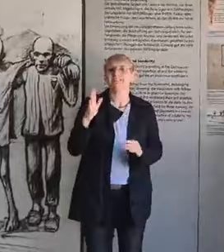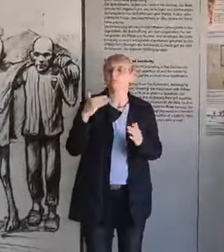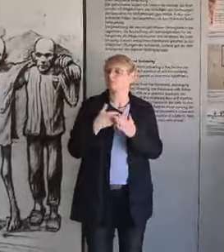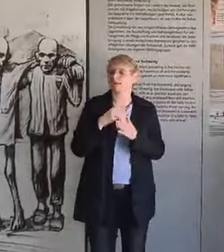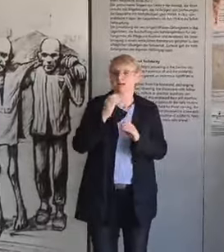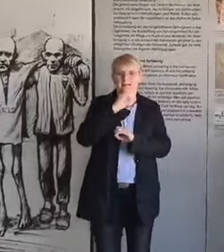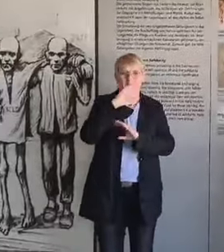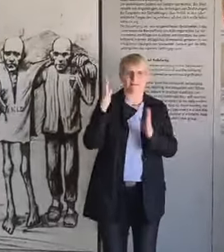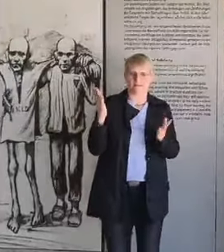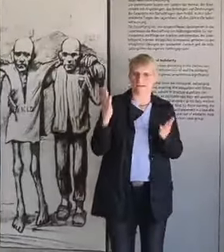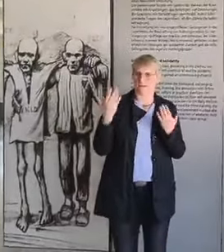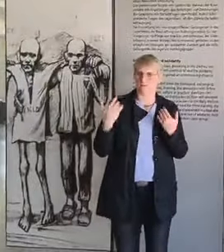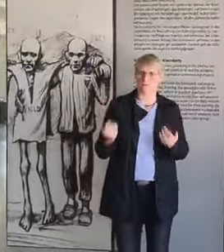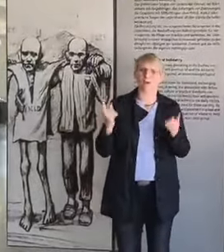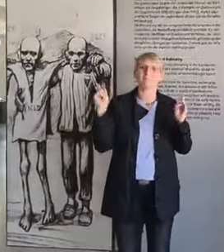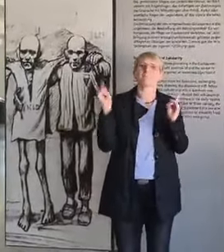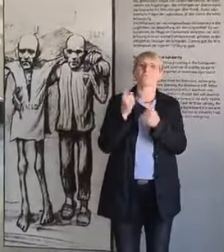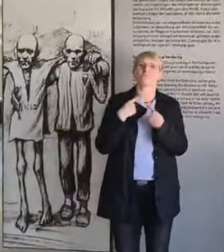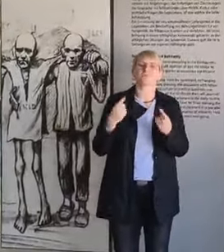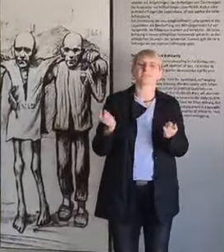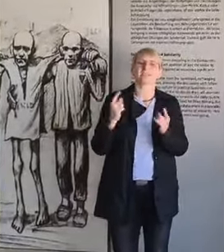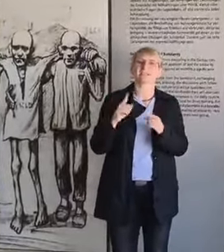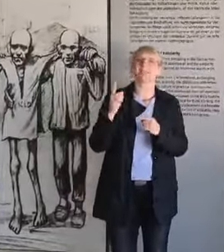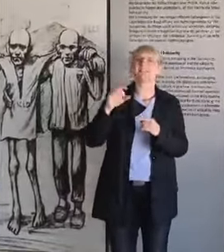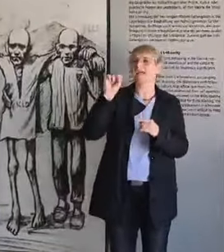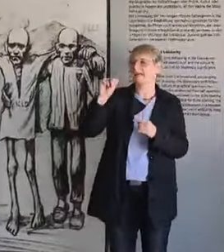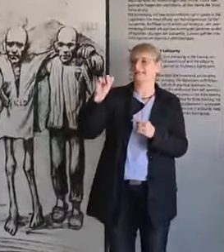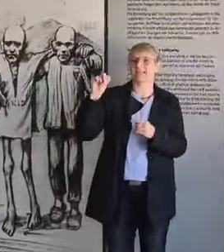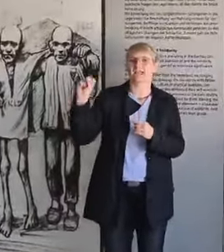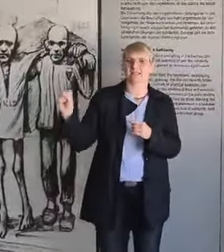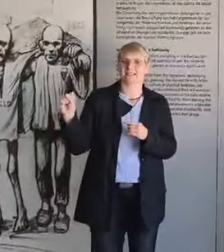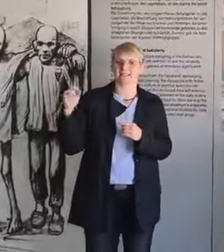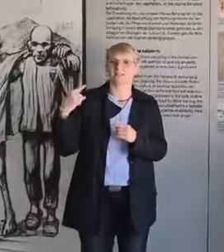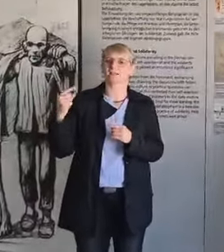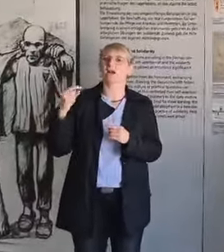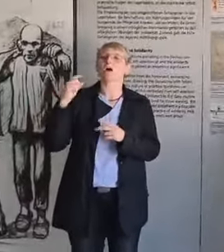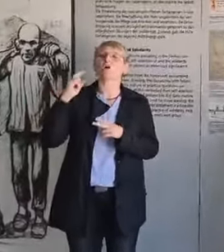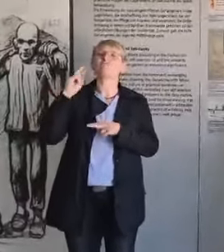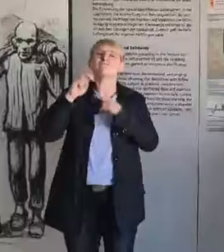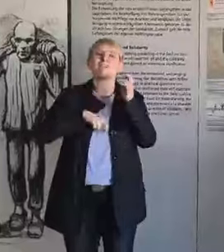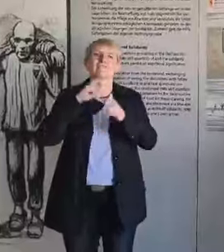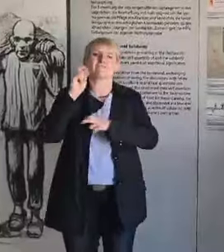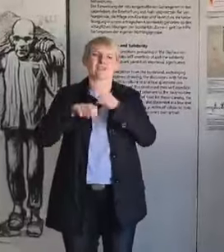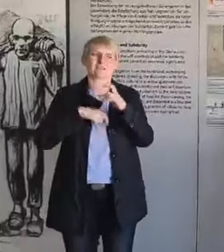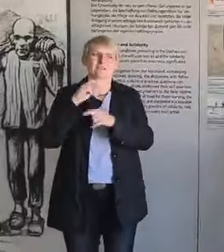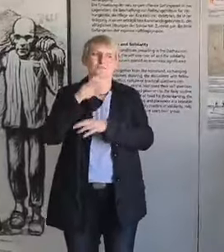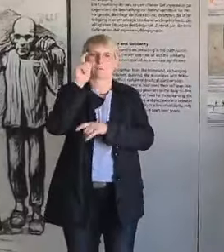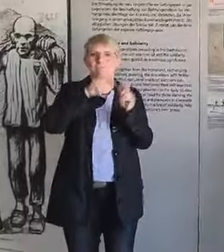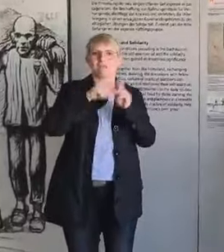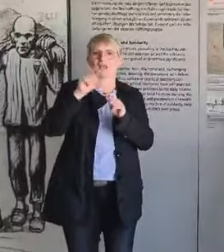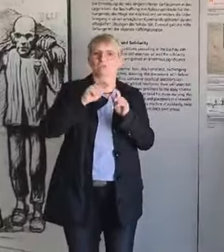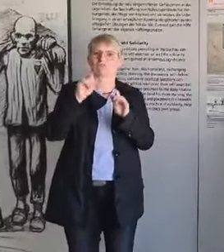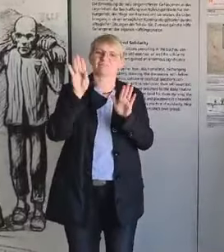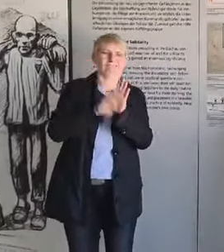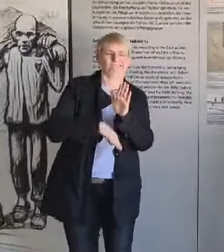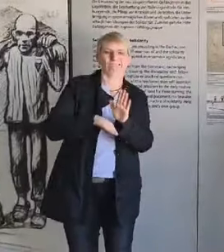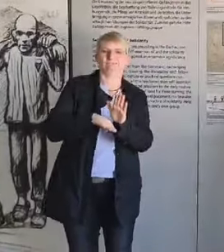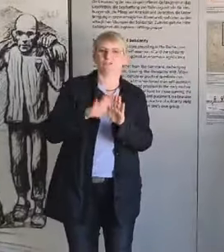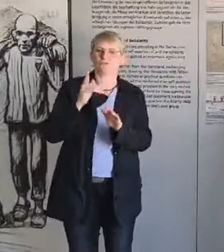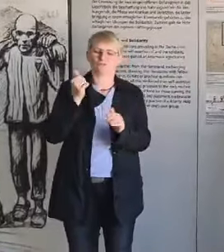music was used by the SS, um the people to demitize and also to quail. So many